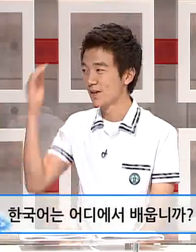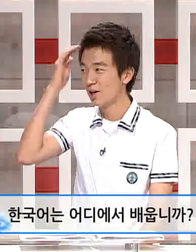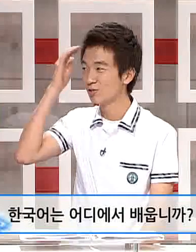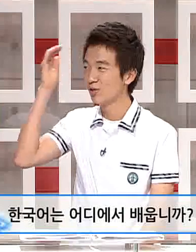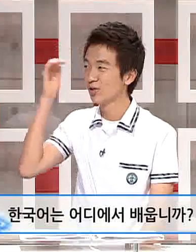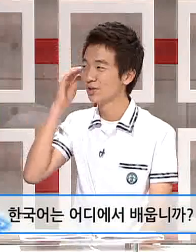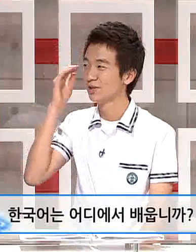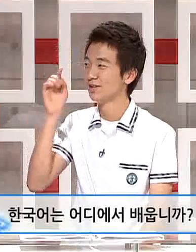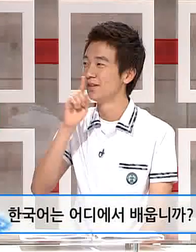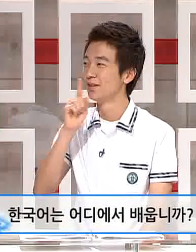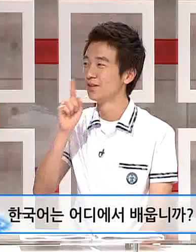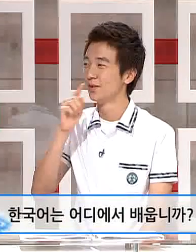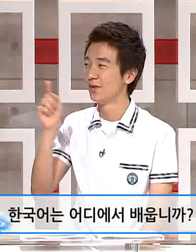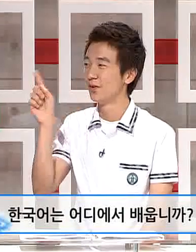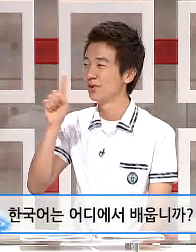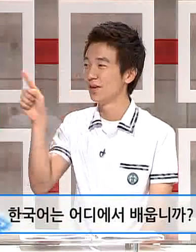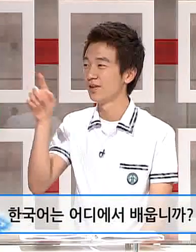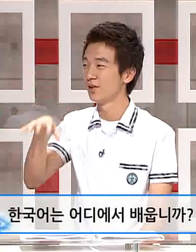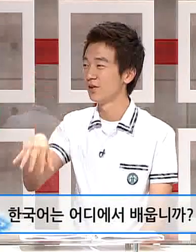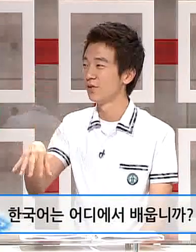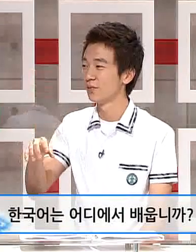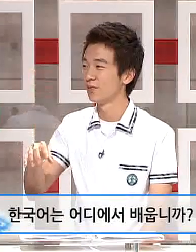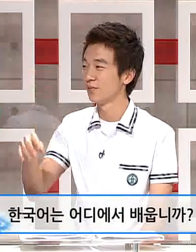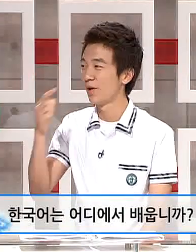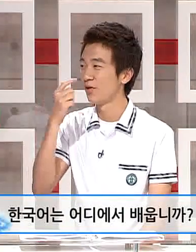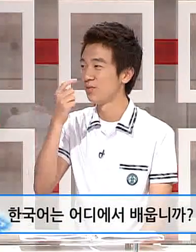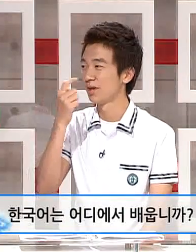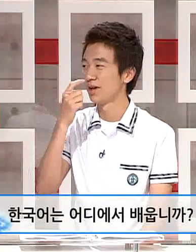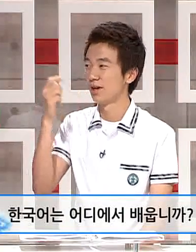한국어는 어디에서 배웁니까?